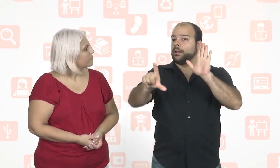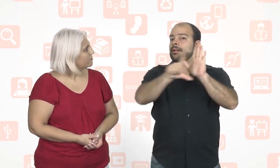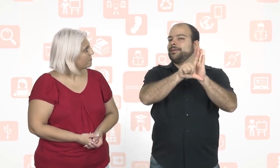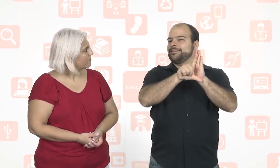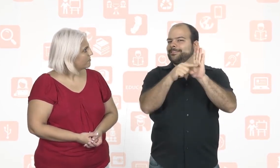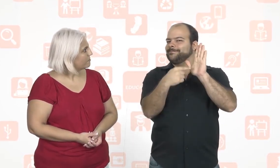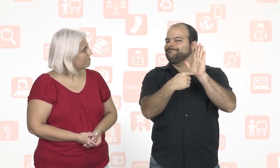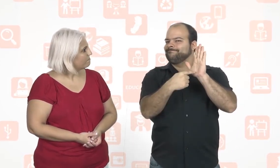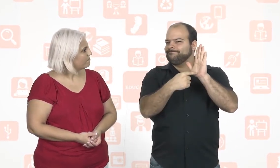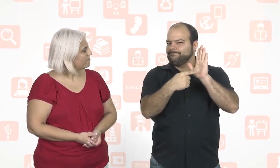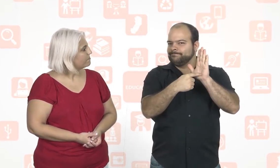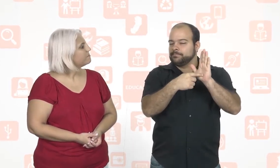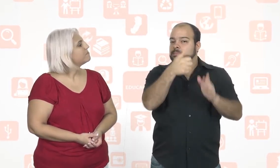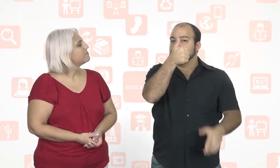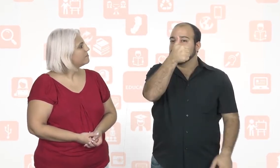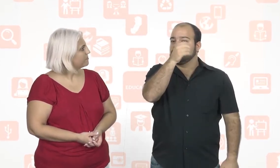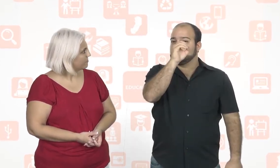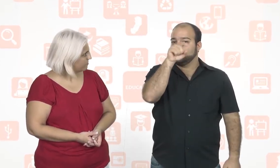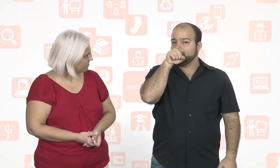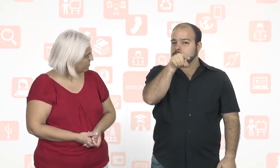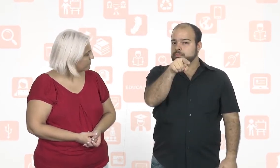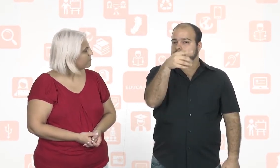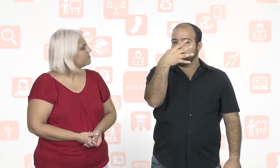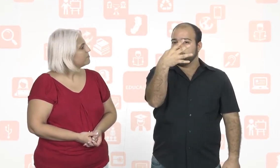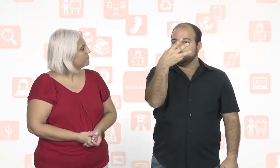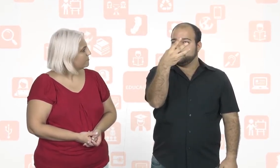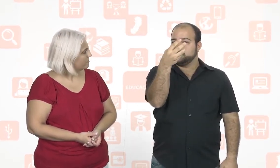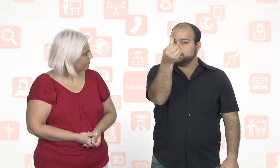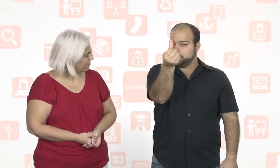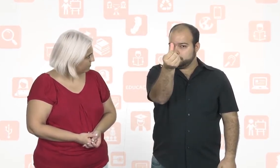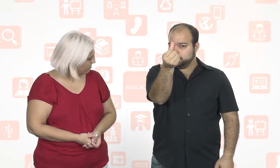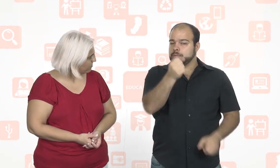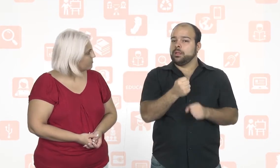Existe uma lei, a Lei 10.436 de 2002.